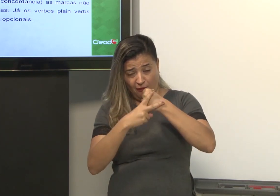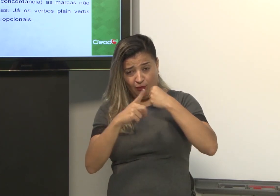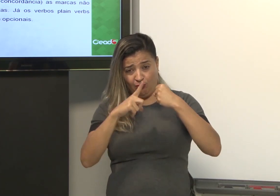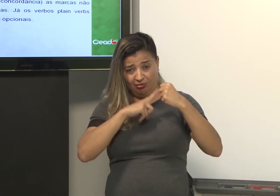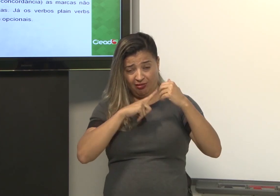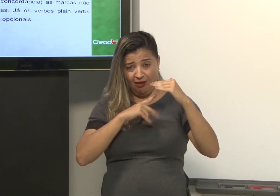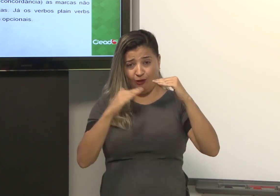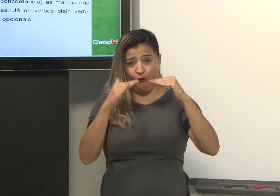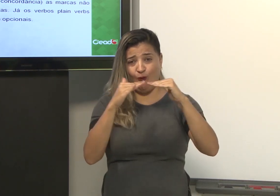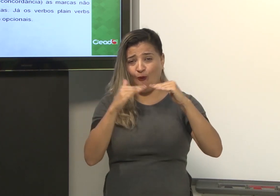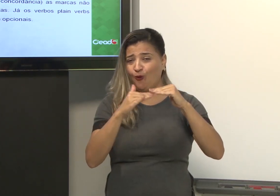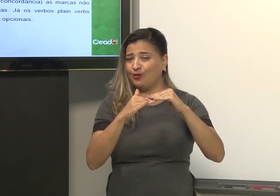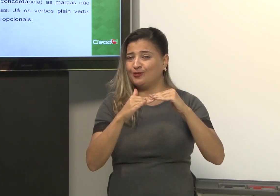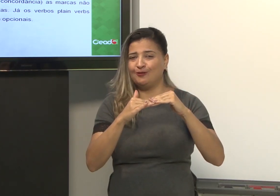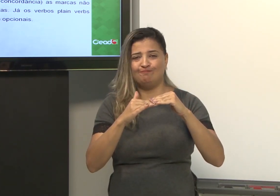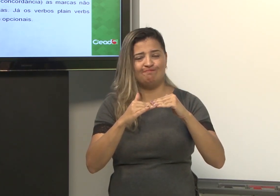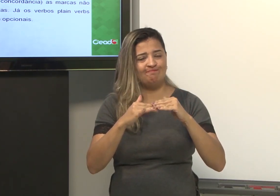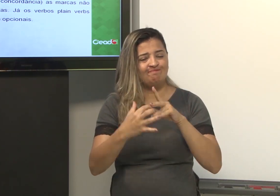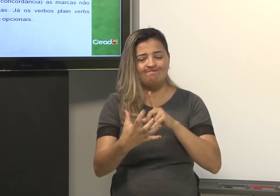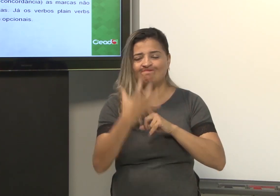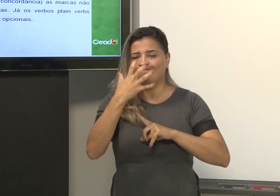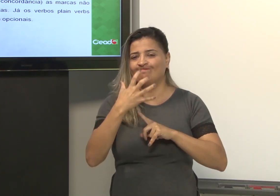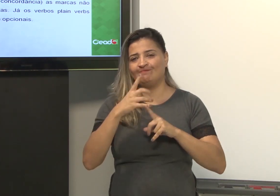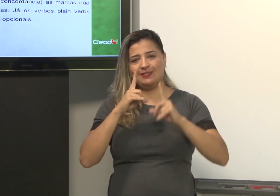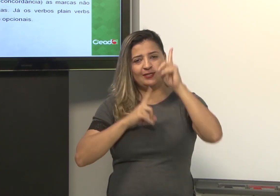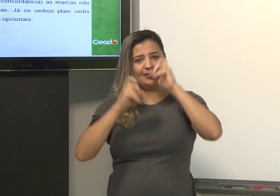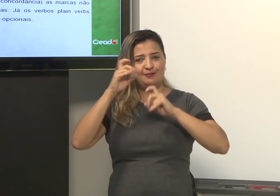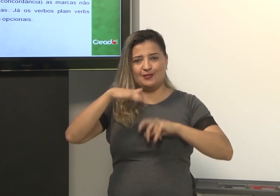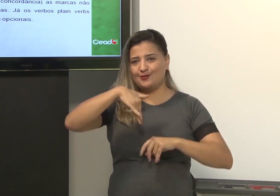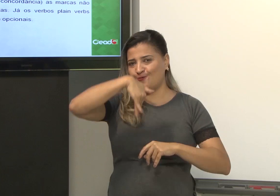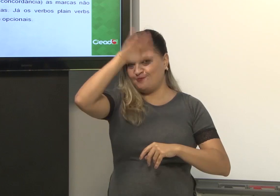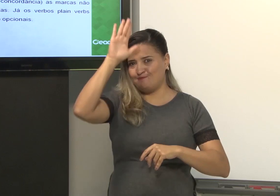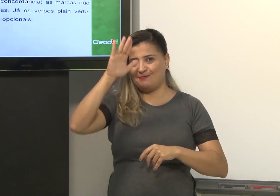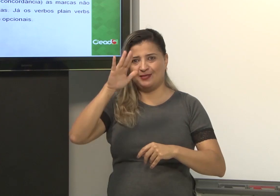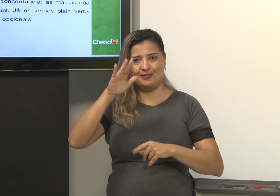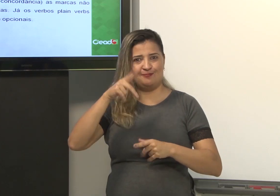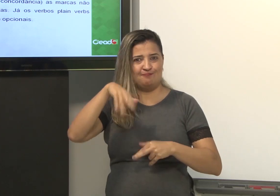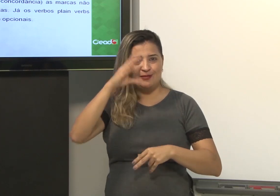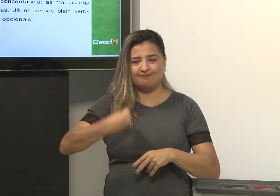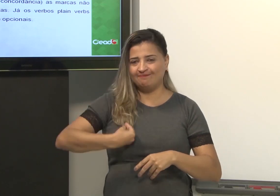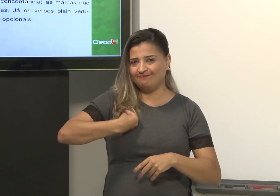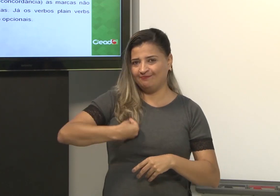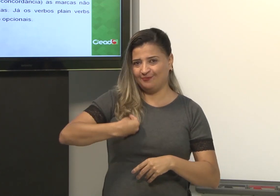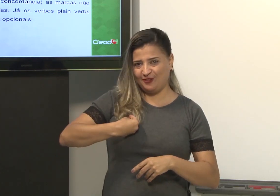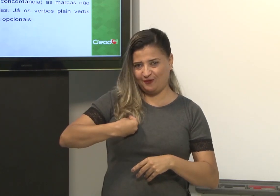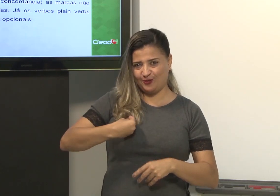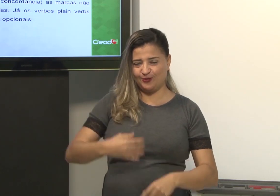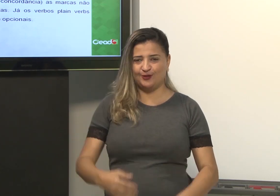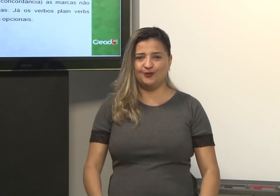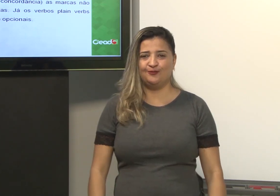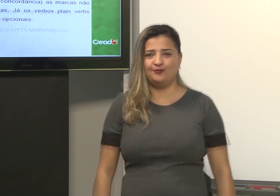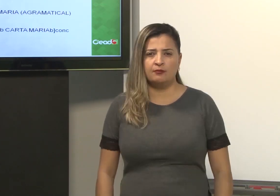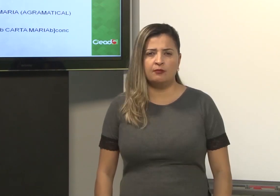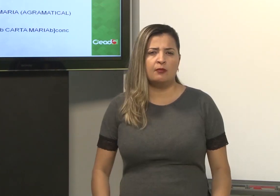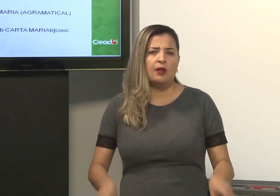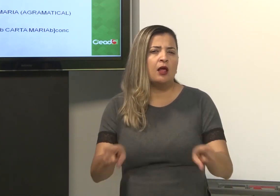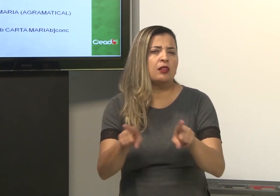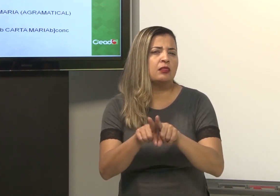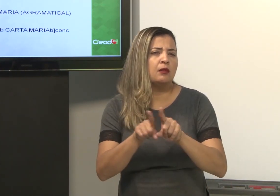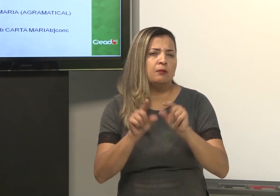concordância, ele tem essa marcação de expressão. Muito mais expressivo. Então,